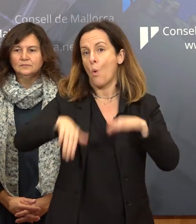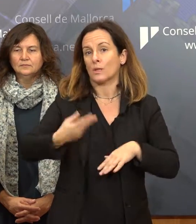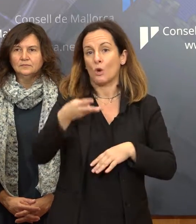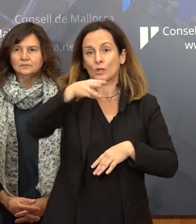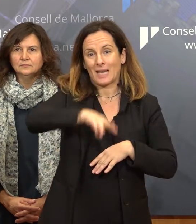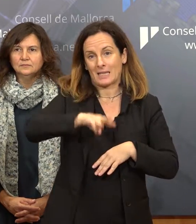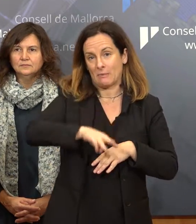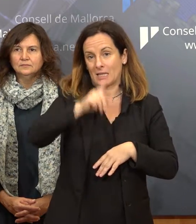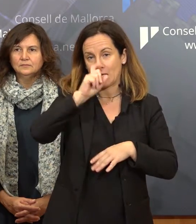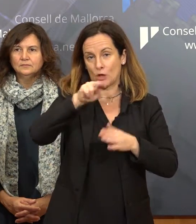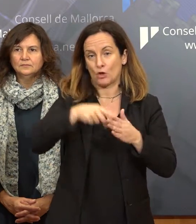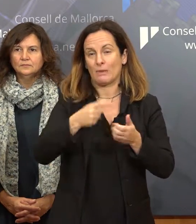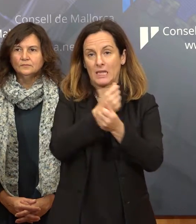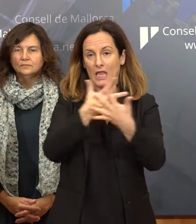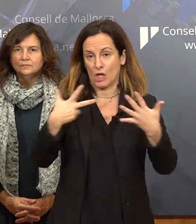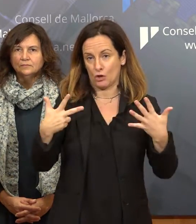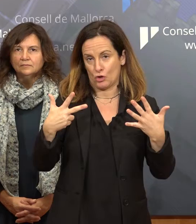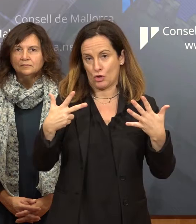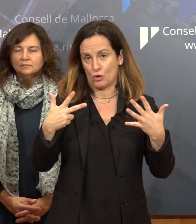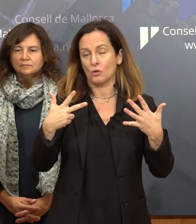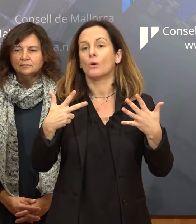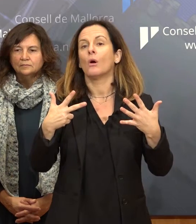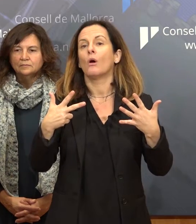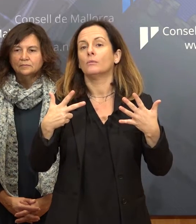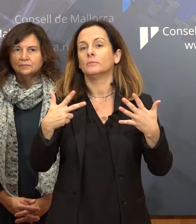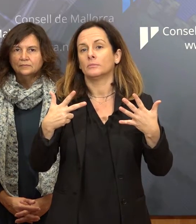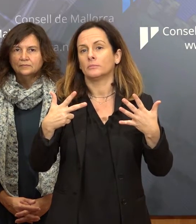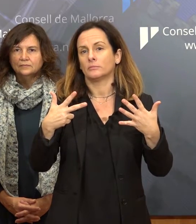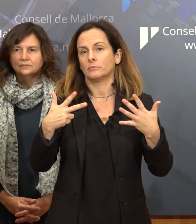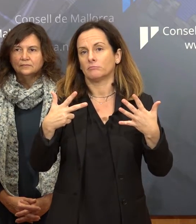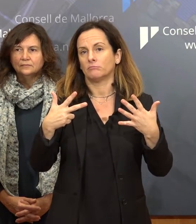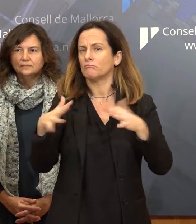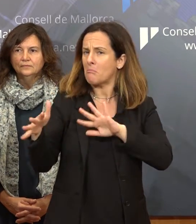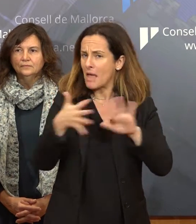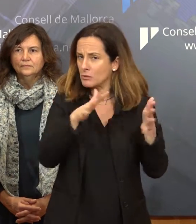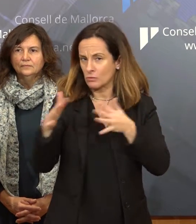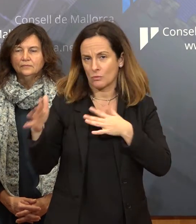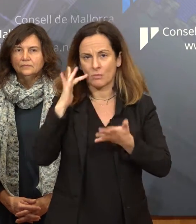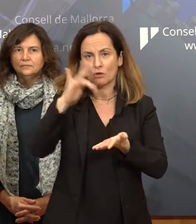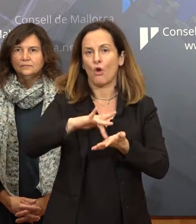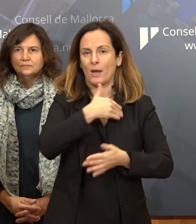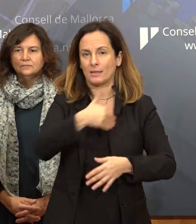mesa de l'any 2018 està previst que es facin aquests exàmens.